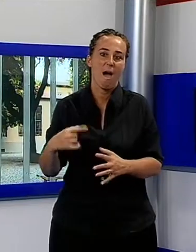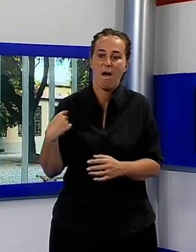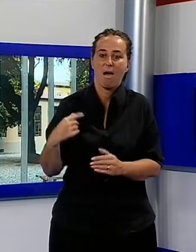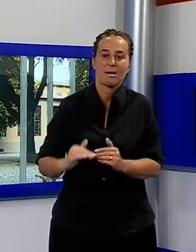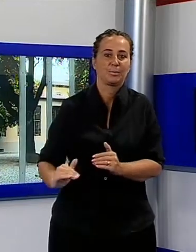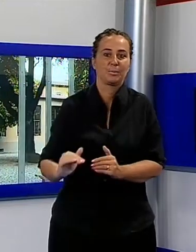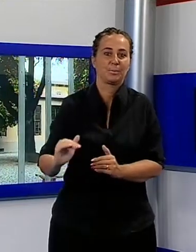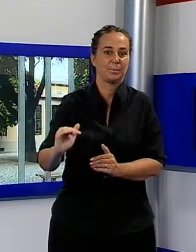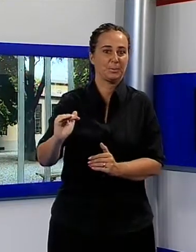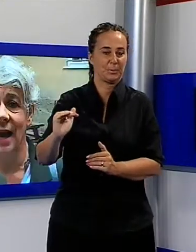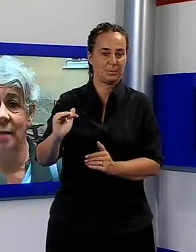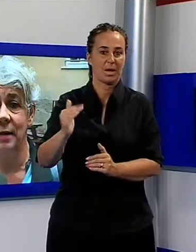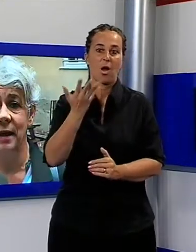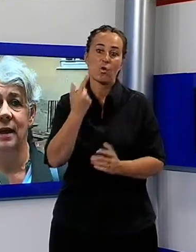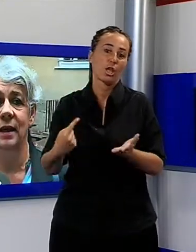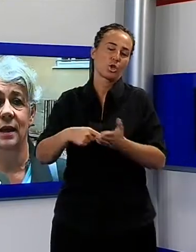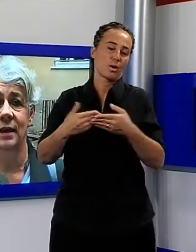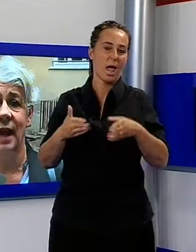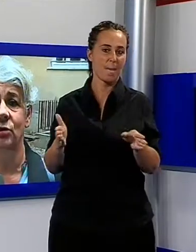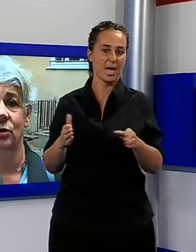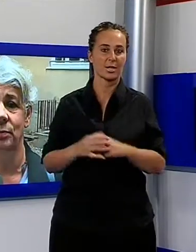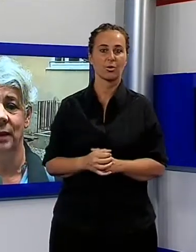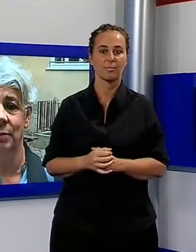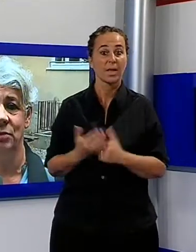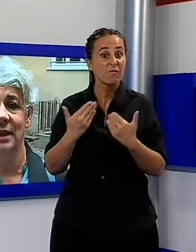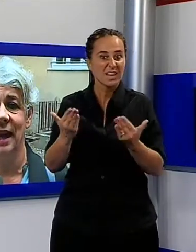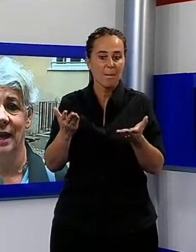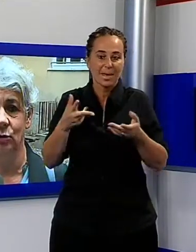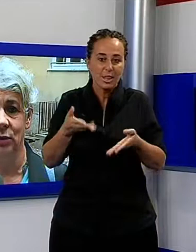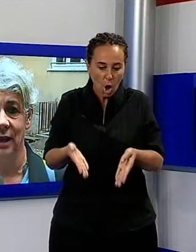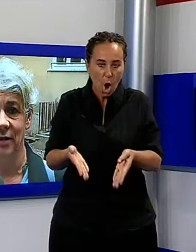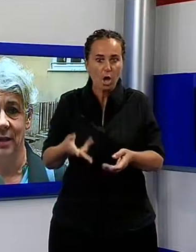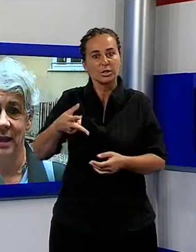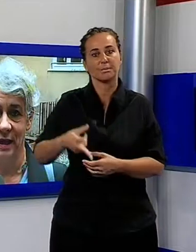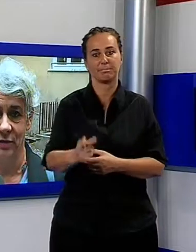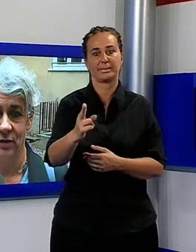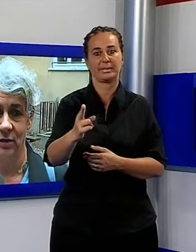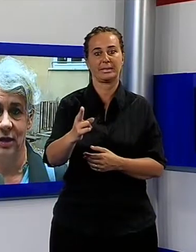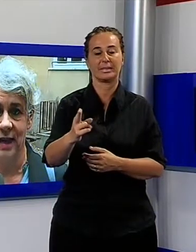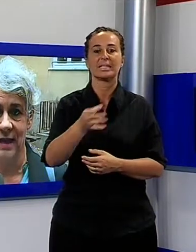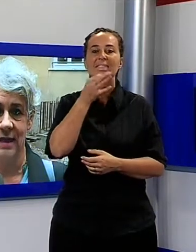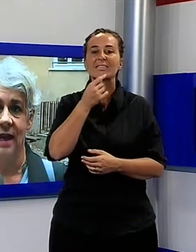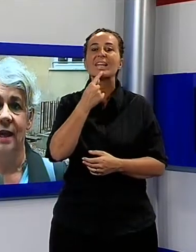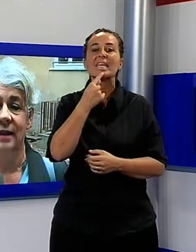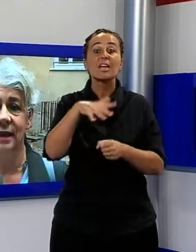vita. E oggi riapre dando la possibilità a tutte le famiglie che hanno fatto richiesta di